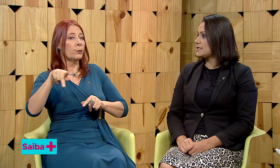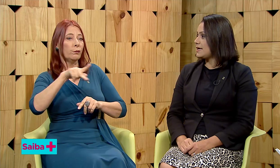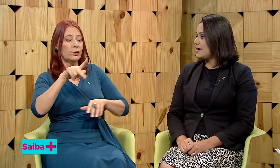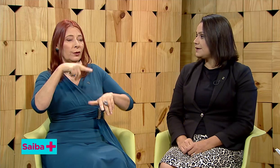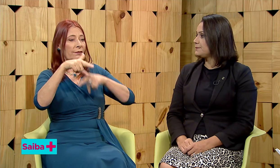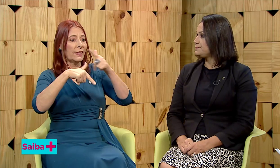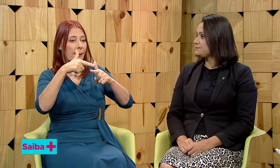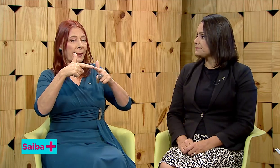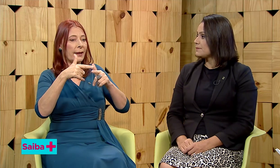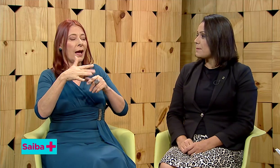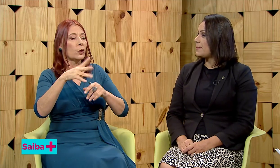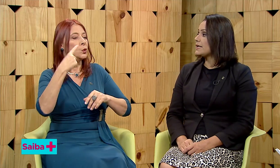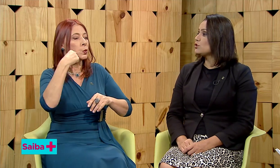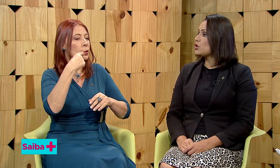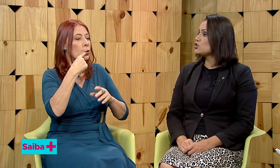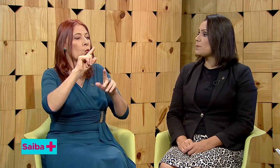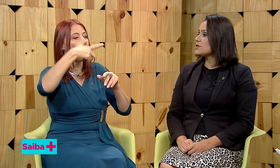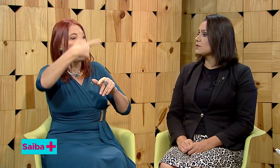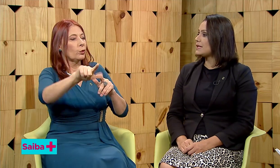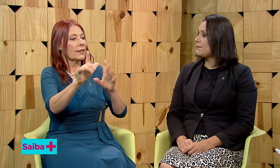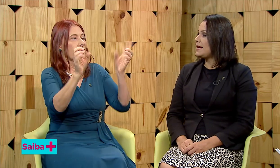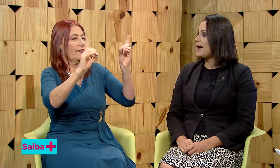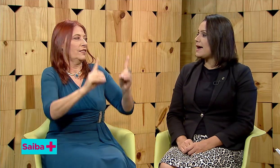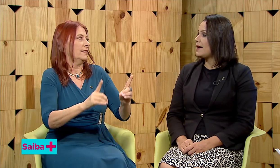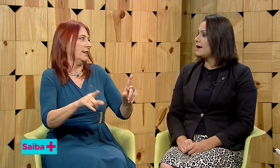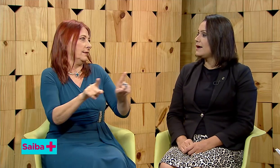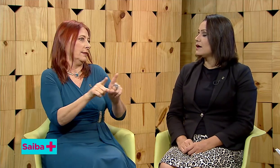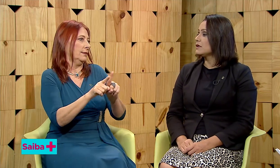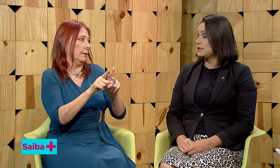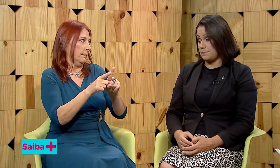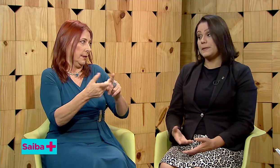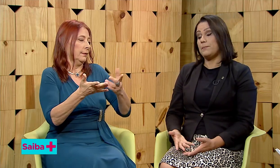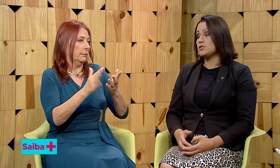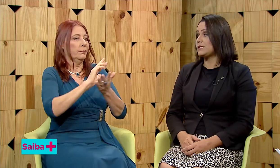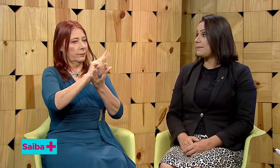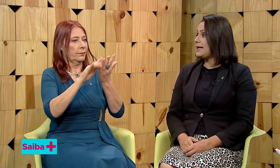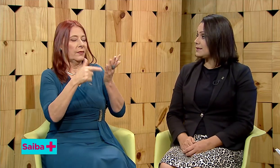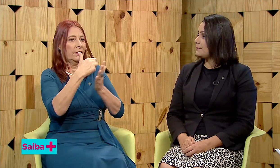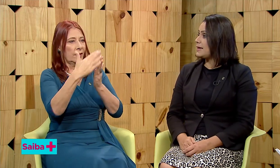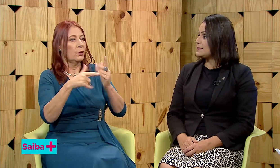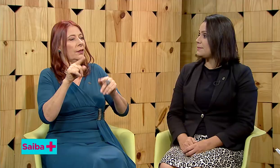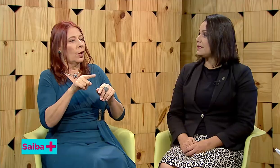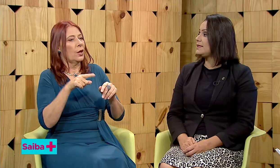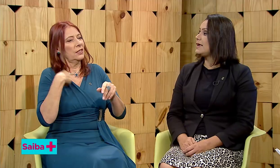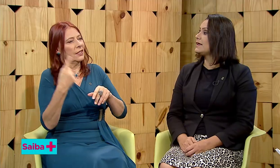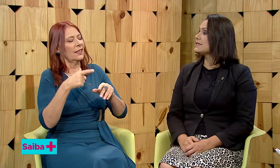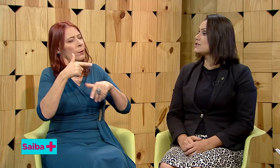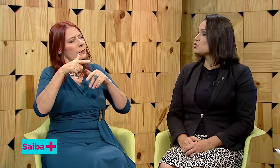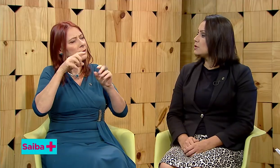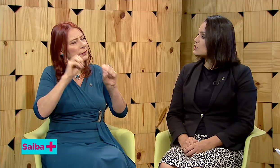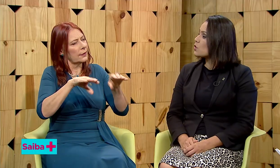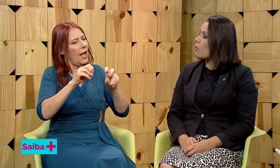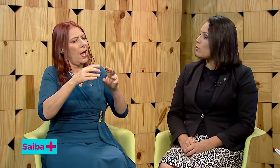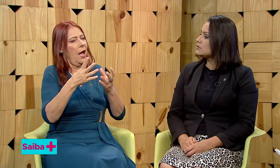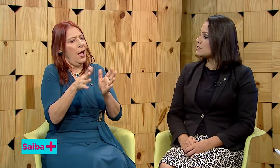cegueira, para que todos possam trabalhar, que possam trabalhar também, saber atender crianças surdas com outras